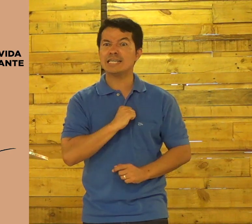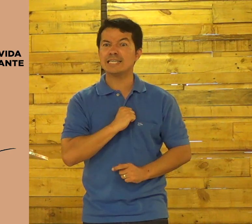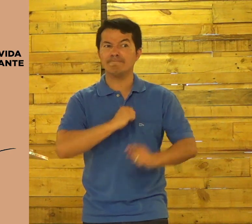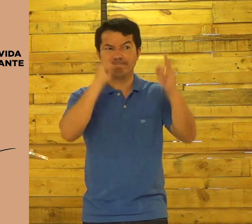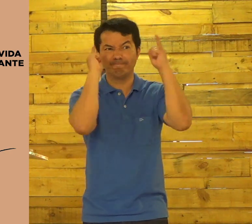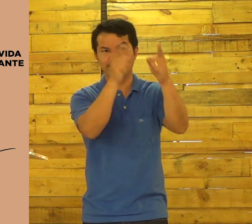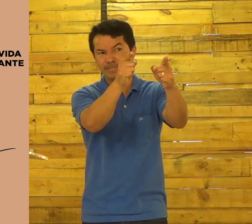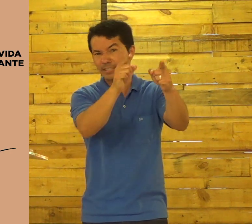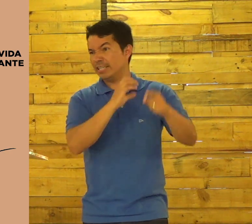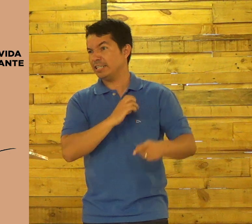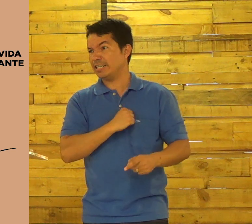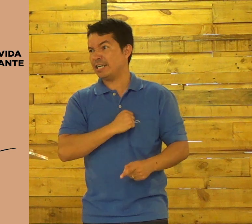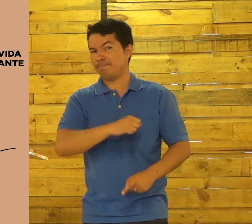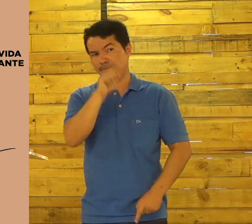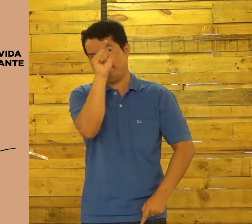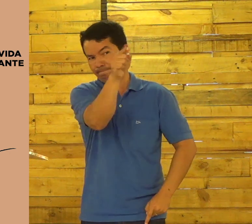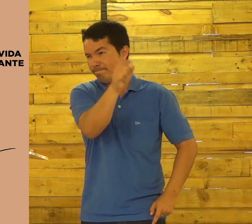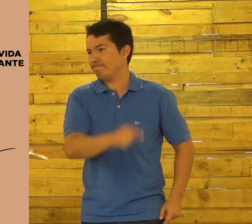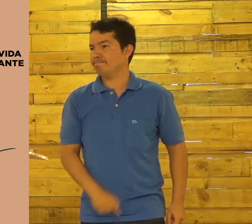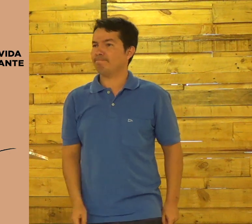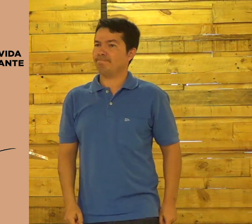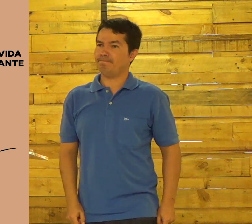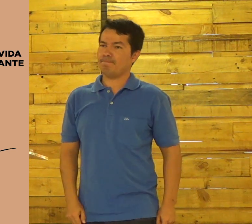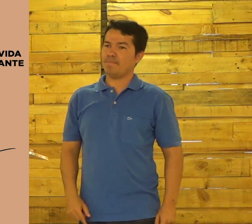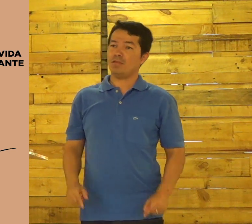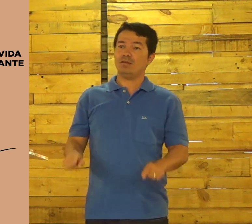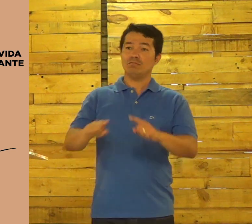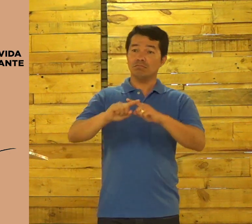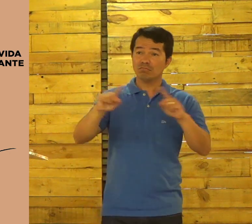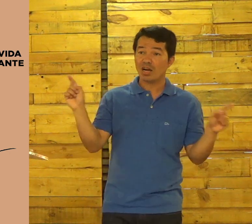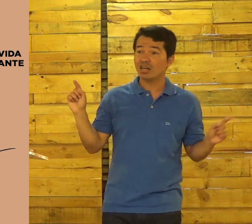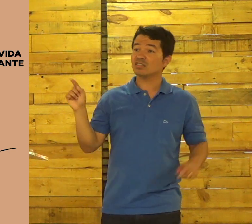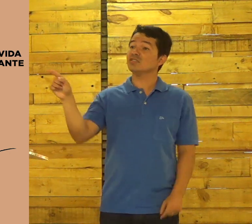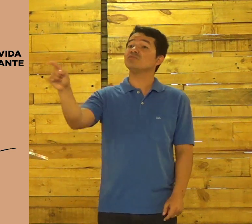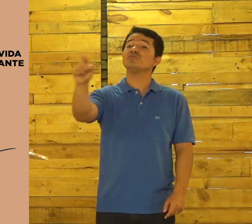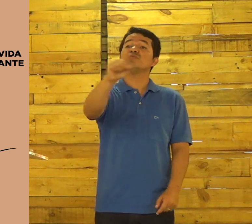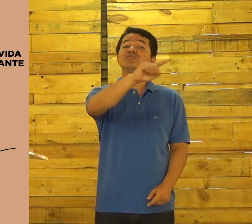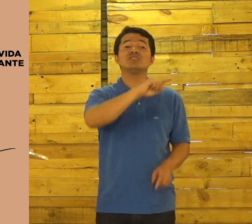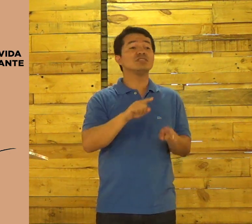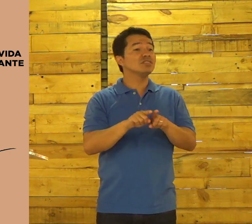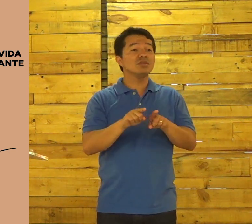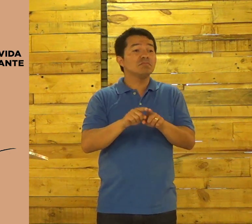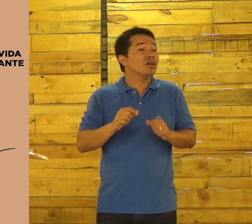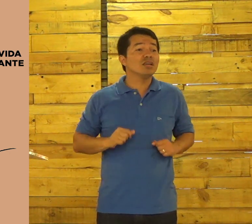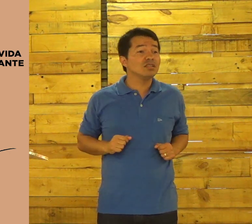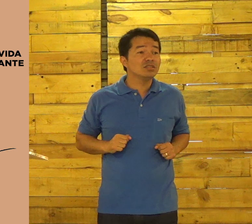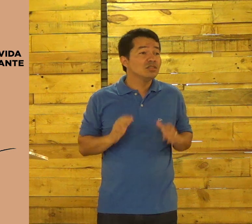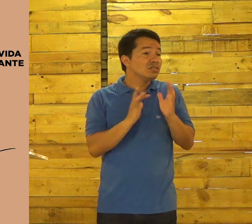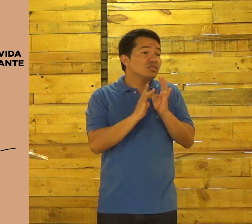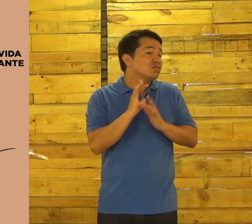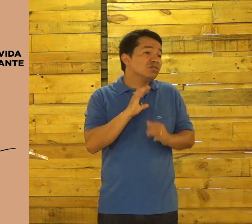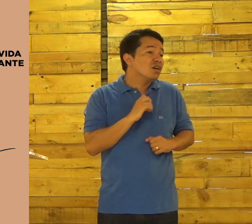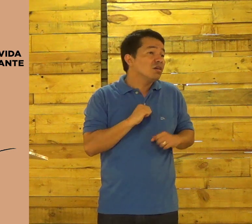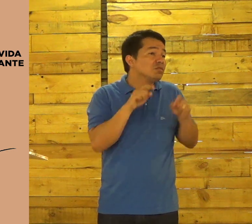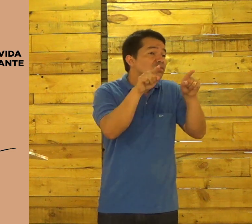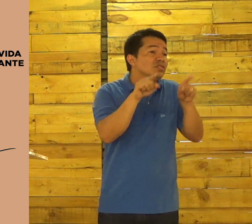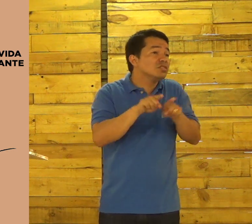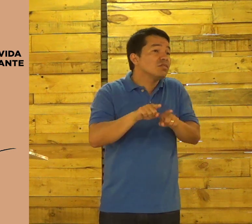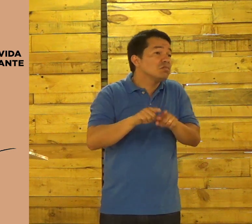alguma. Jesus a ama. Jesus a ama. Mas e você? Também. Jesus